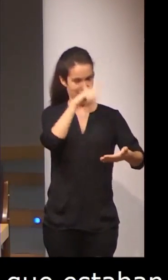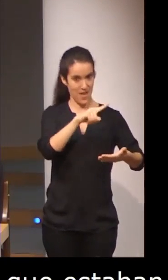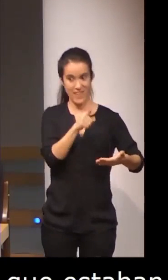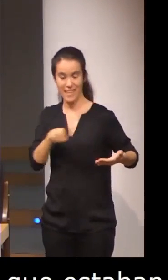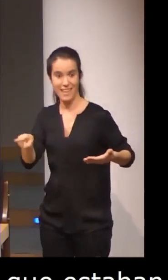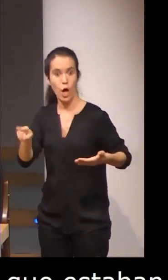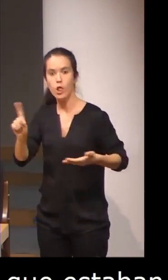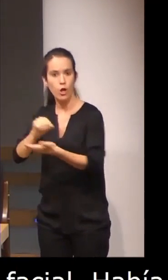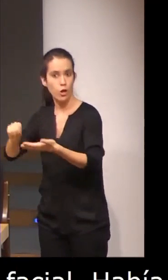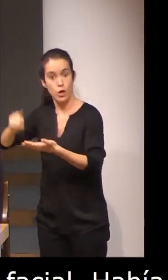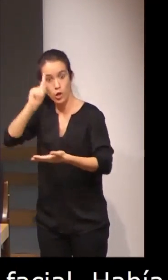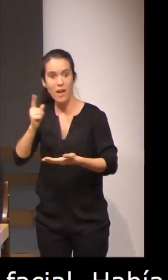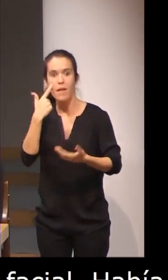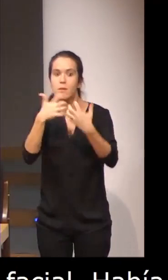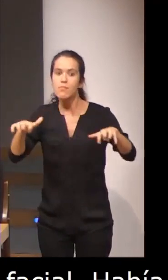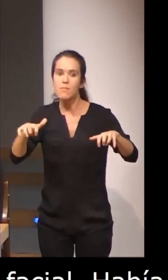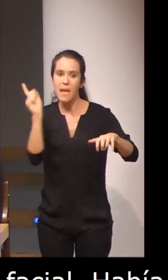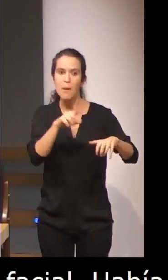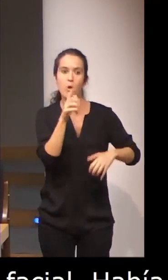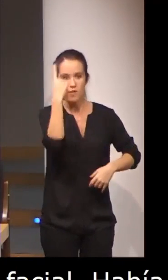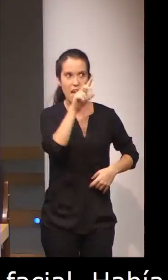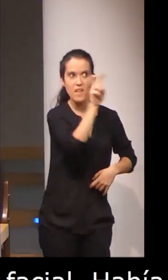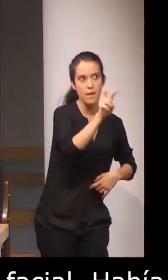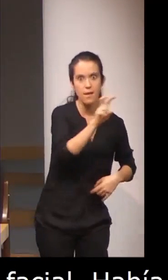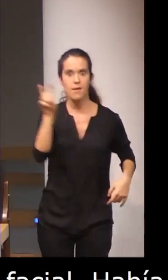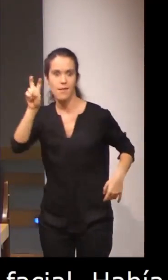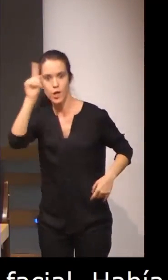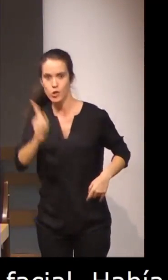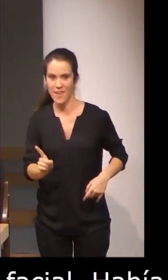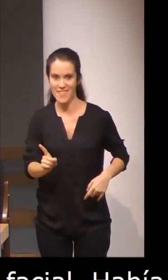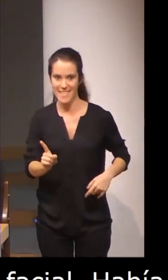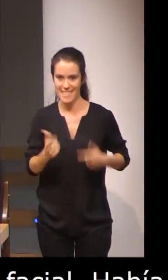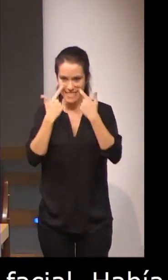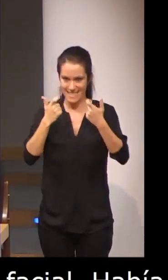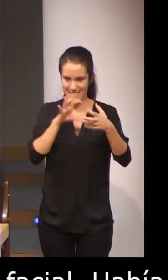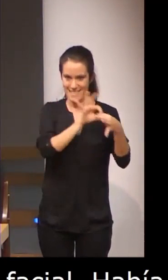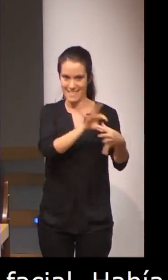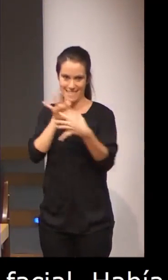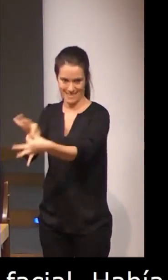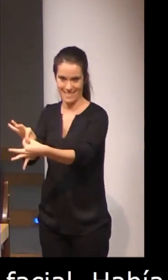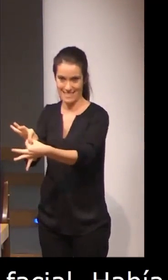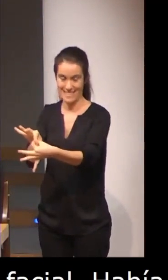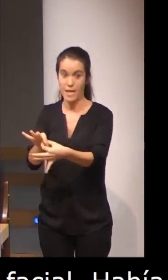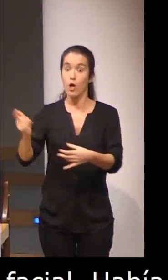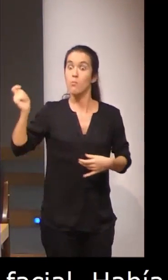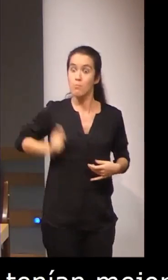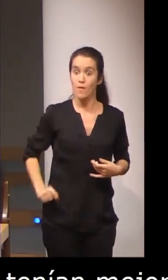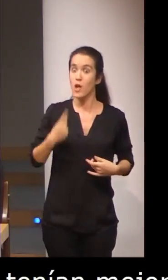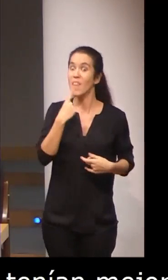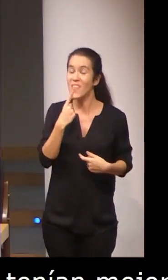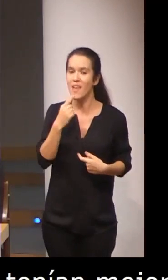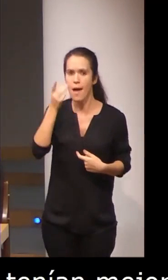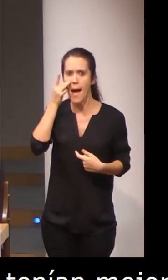labiolector. Contrario a lo que nos decían los profesionales, encontramos que